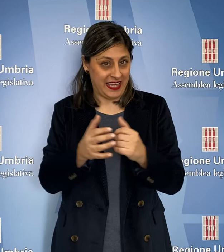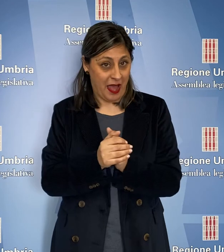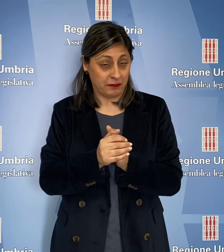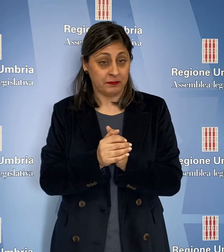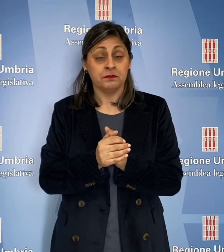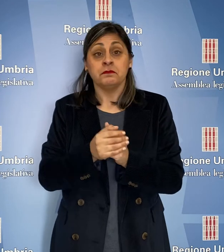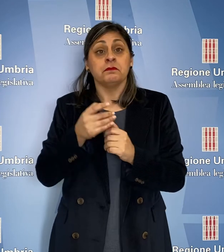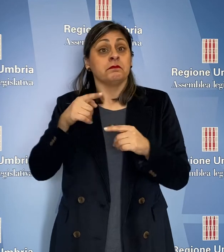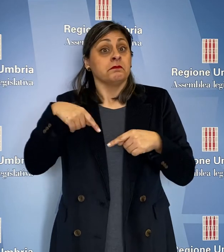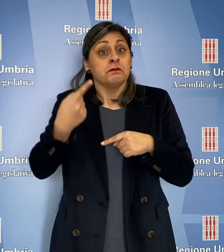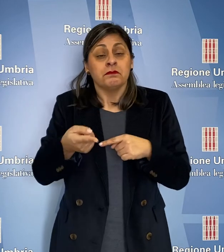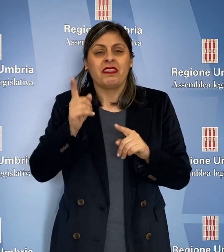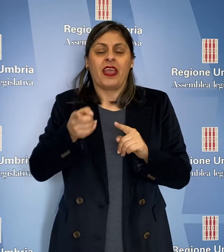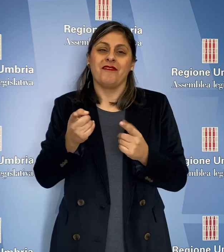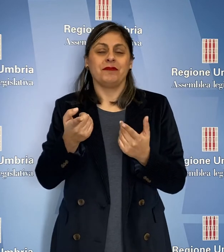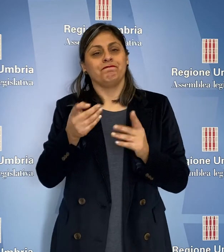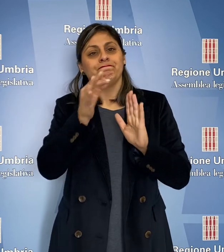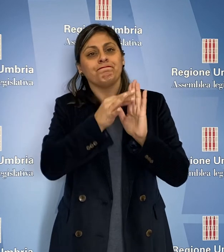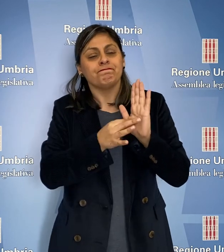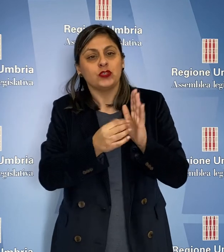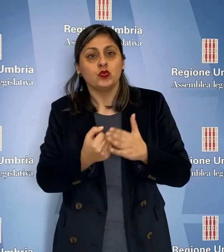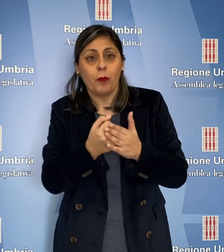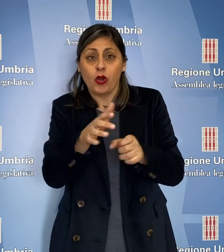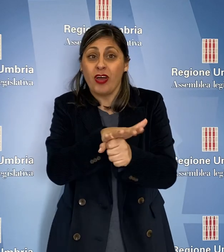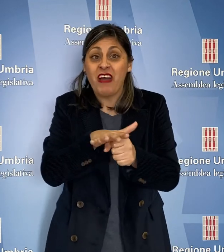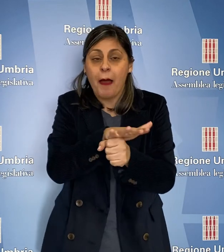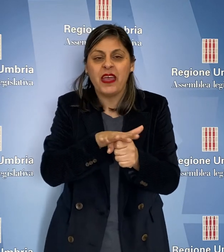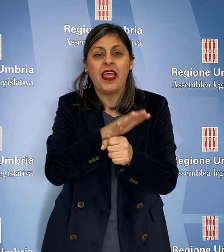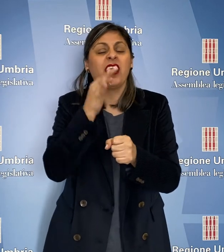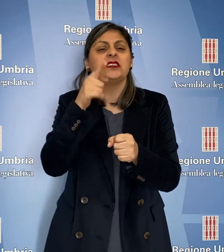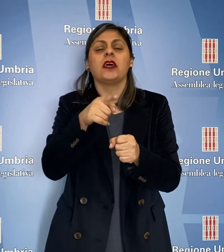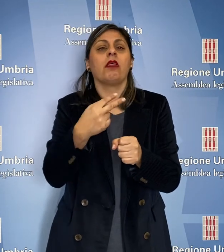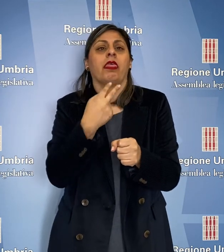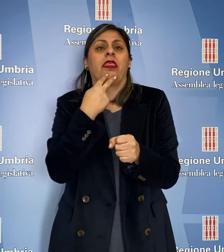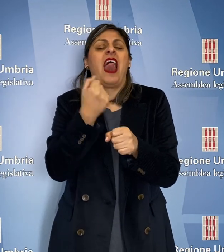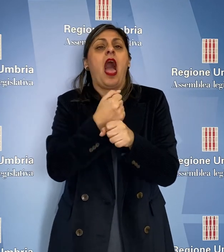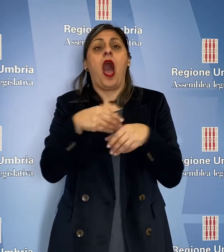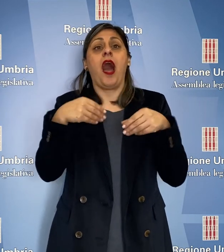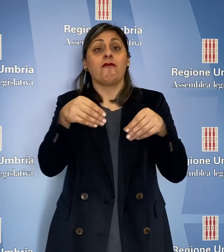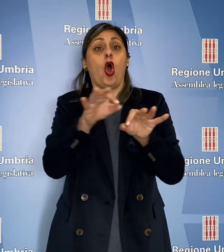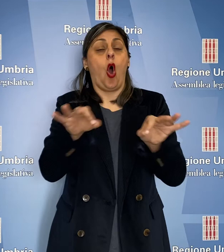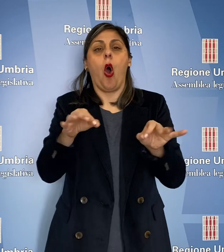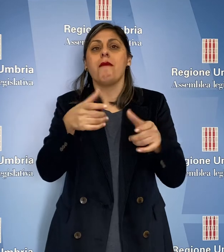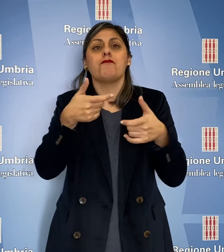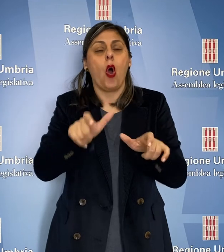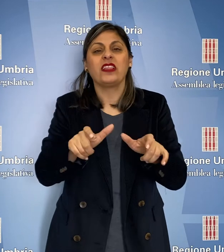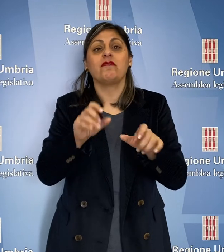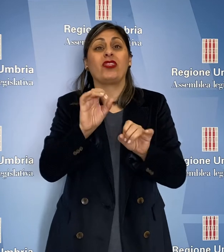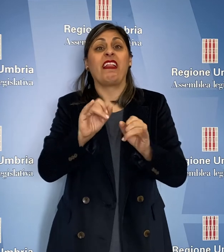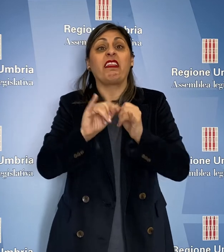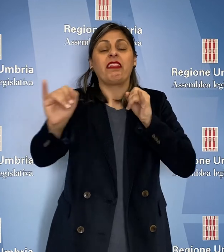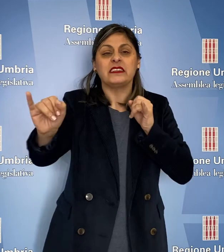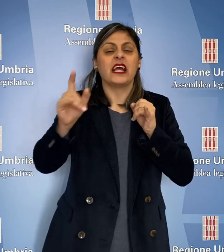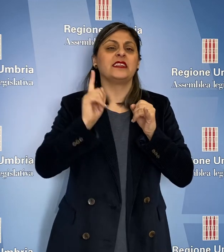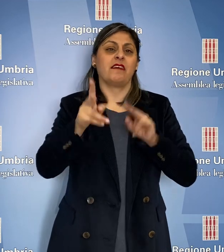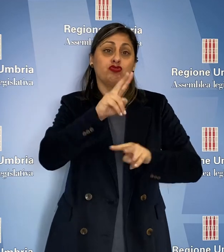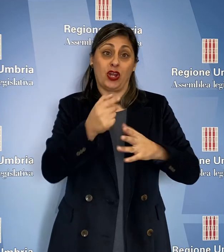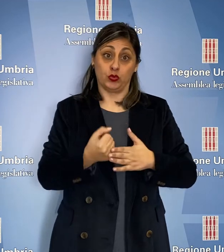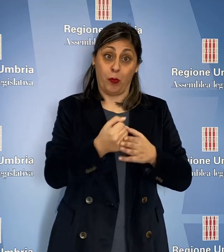consolidare le misure a sostegno delle famiglie nei casi di astensione obbligatoria dal lavoro a causa della didattica a distanza e